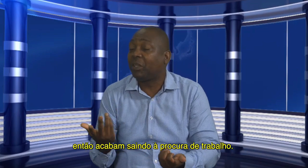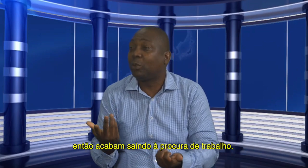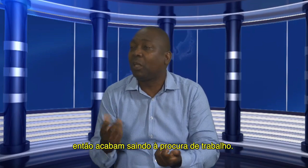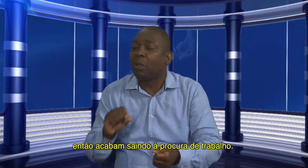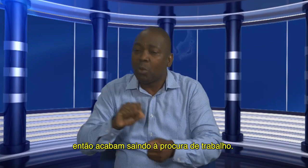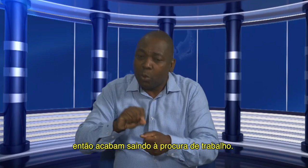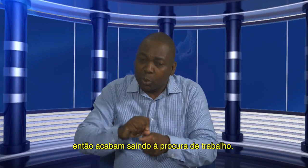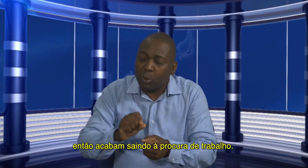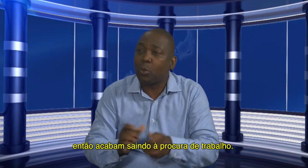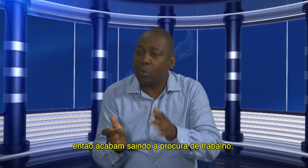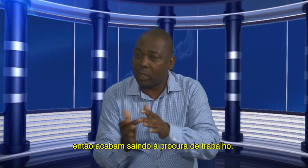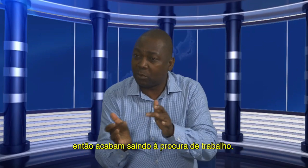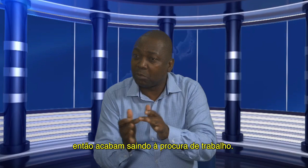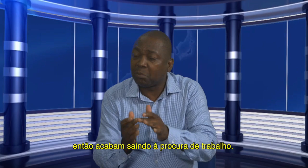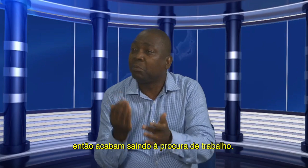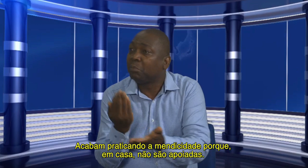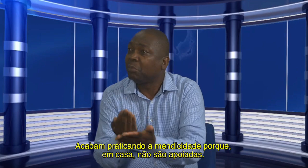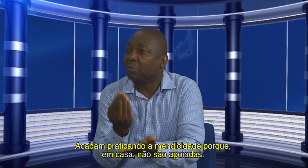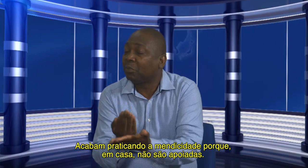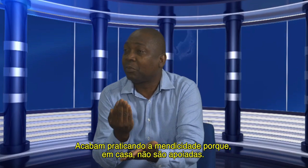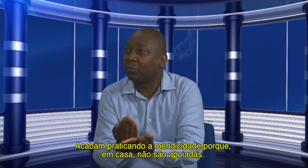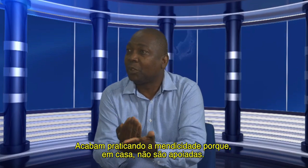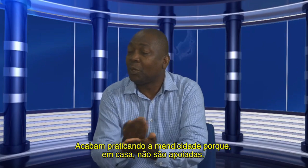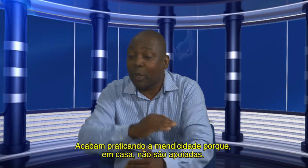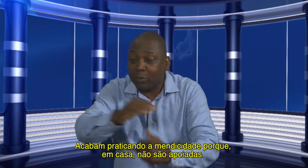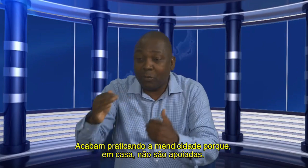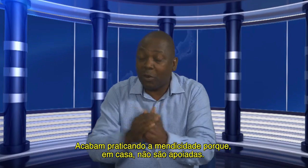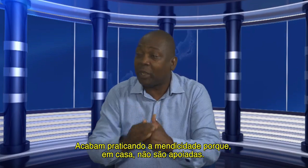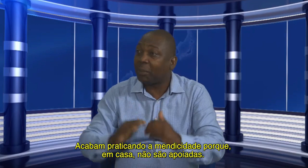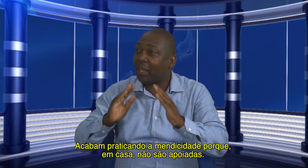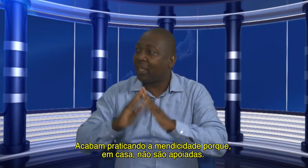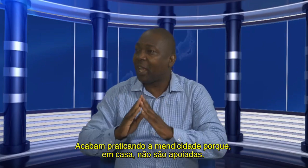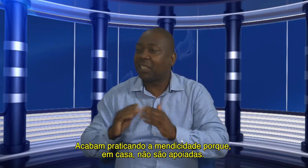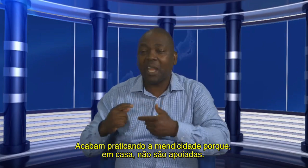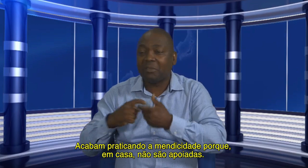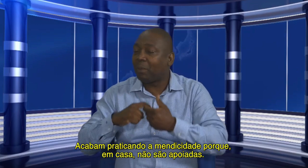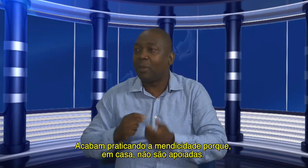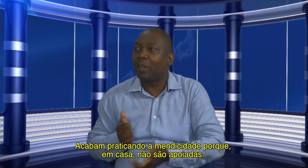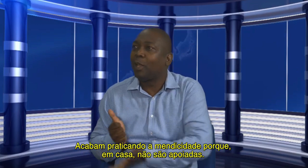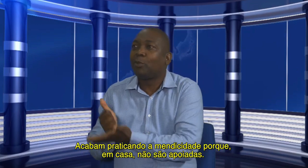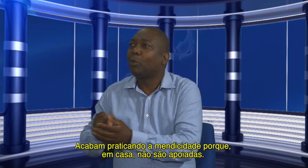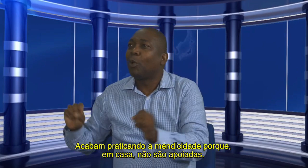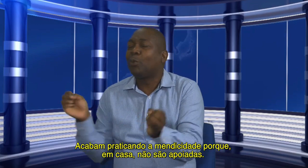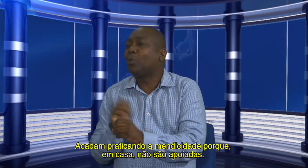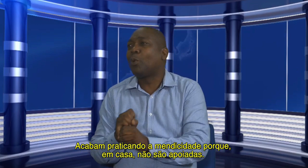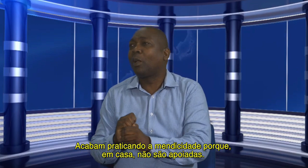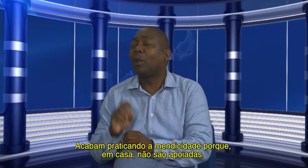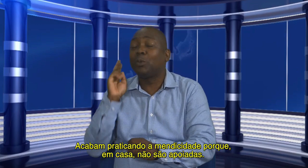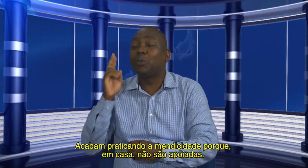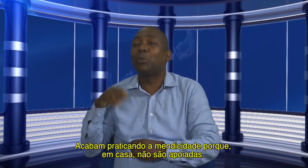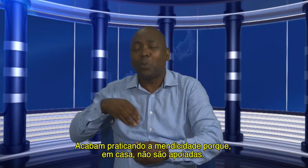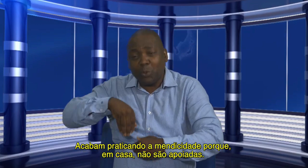mesmo sendo difícil, e eles continuam a praticar na necessidade, porque em casa não